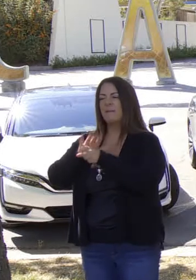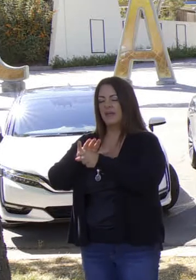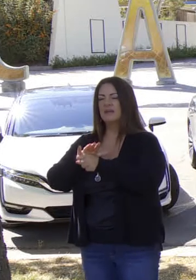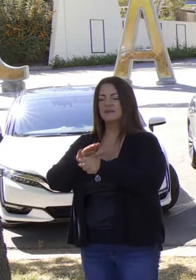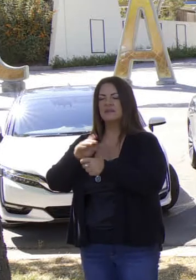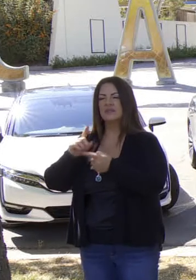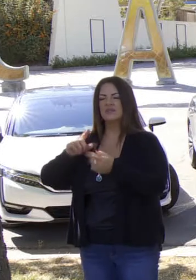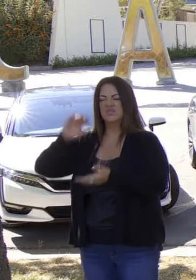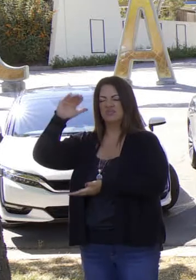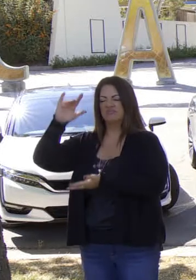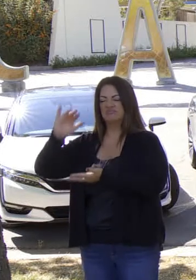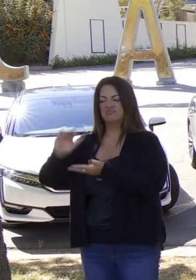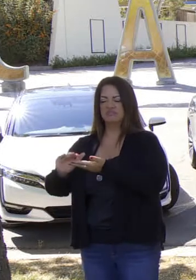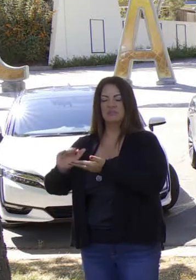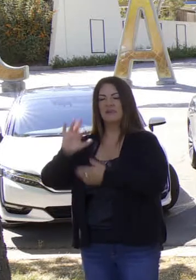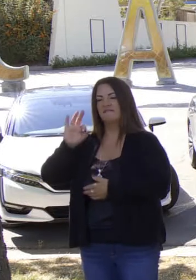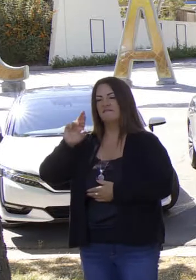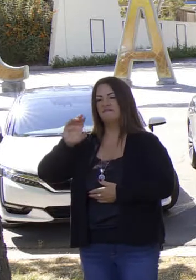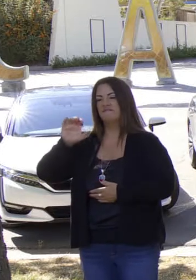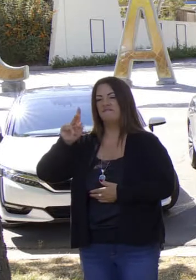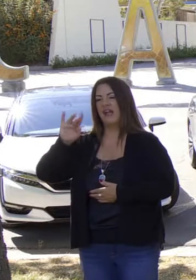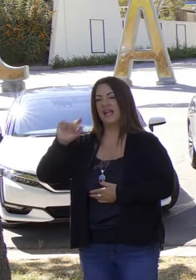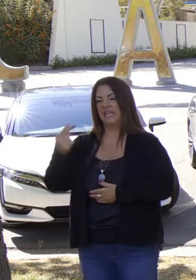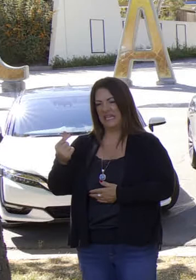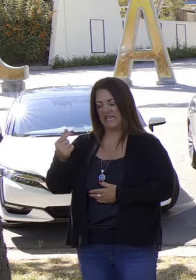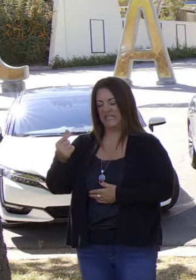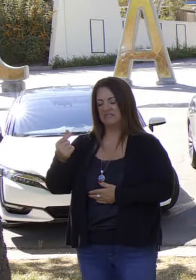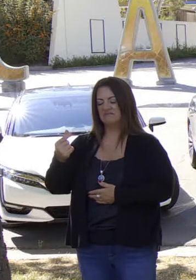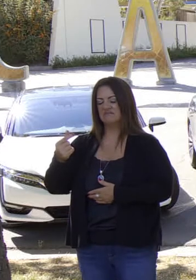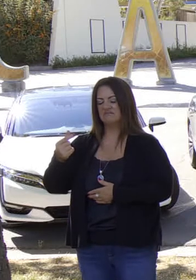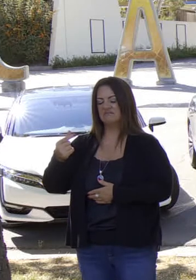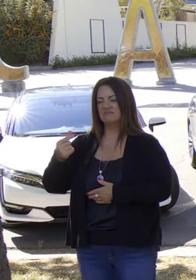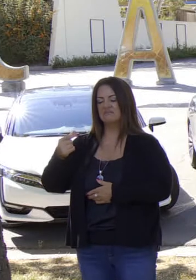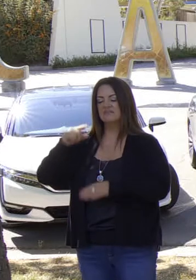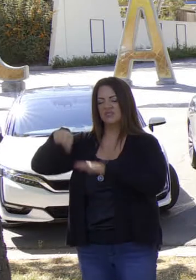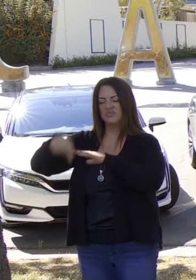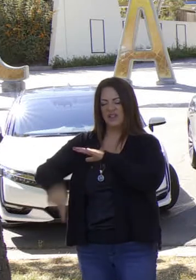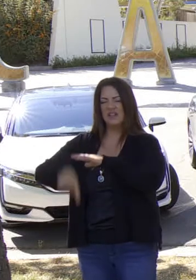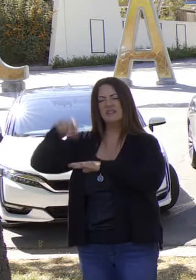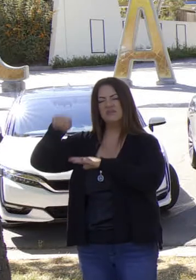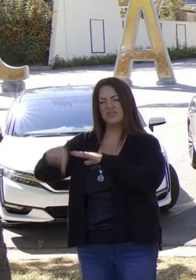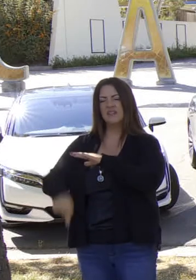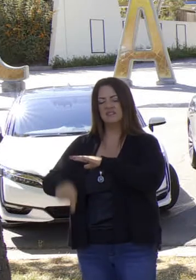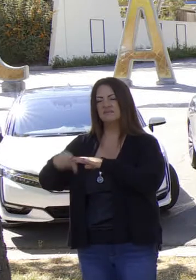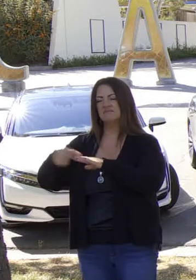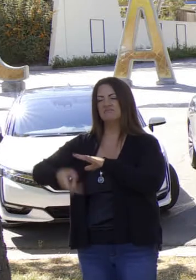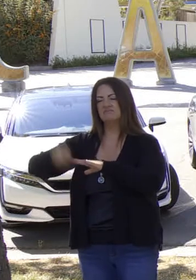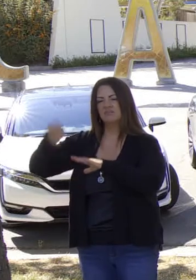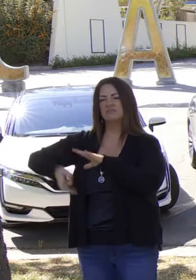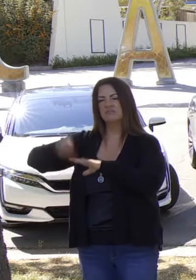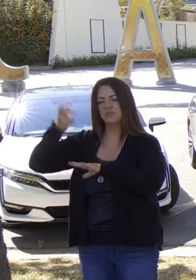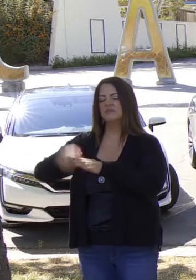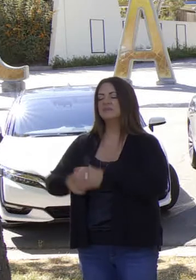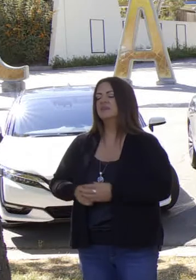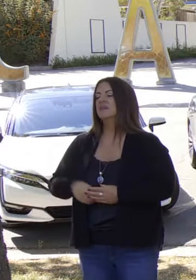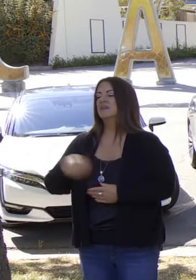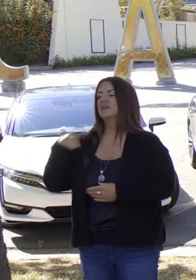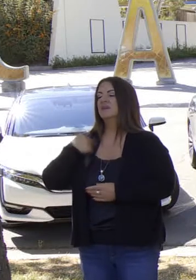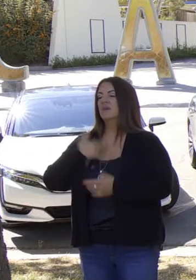compromiso de eliminar fracking en California. De acuerdo con esta orden ejecutiva, estaremos trabajando